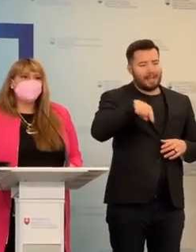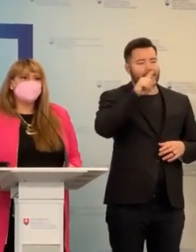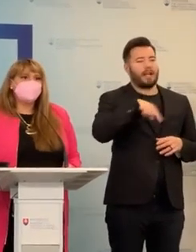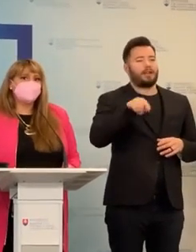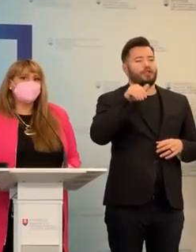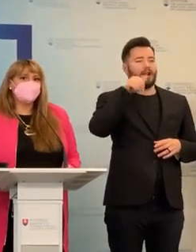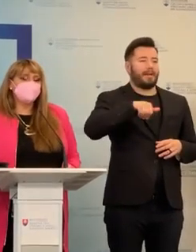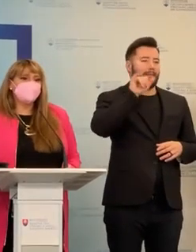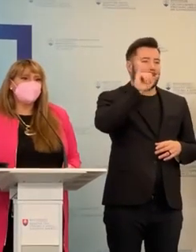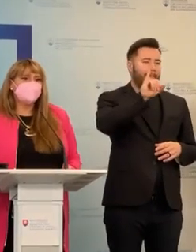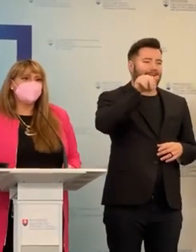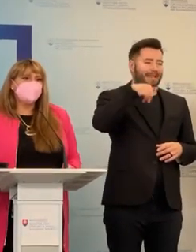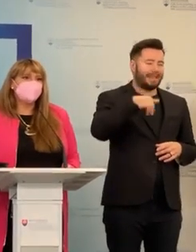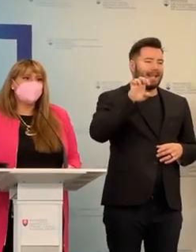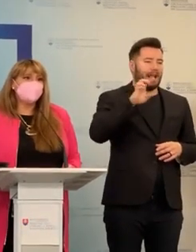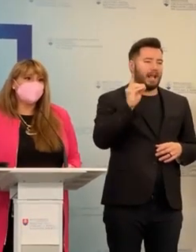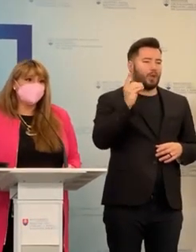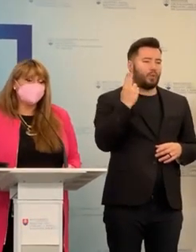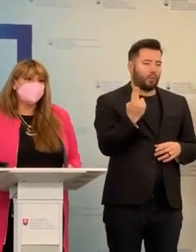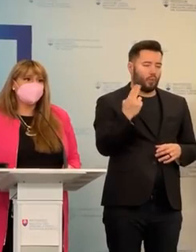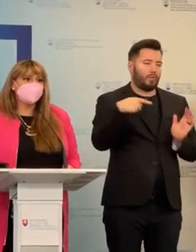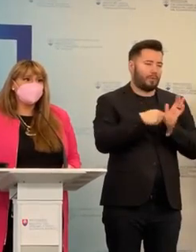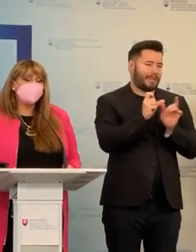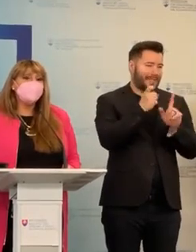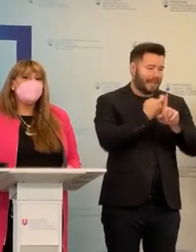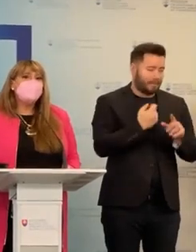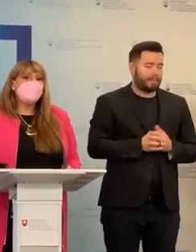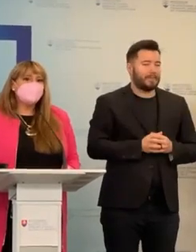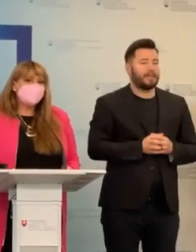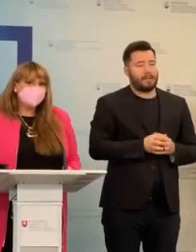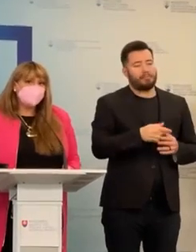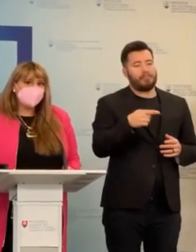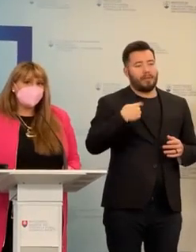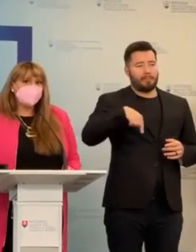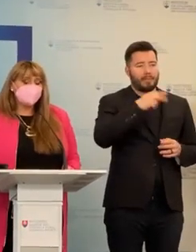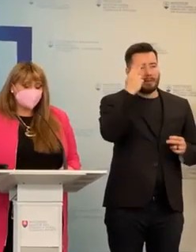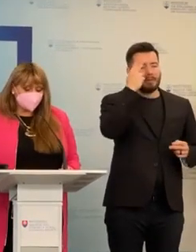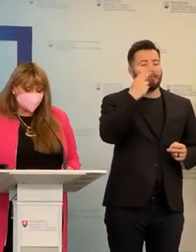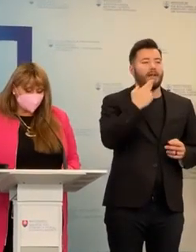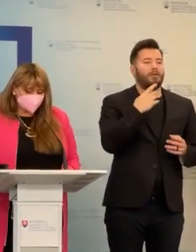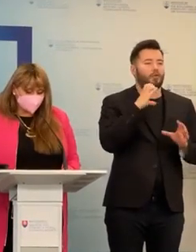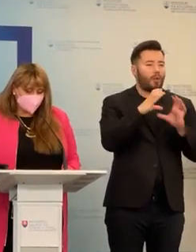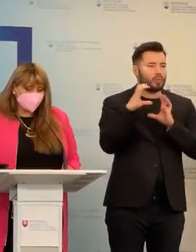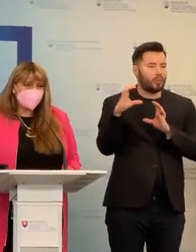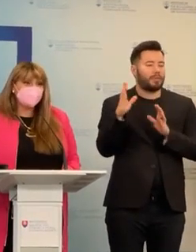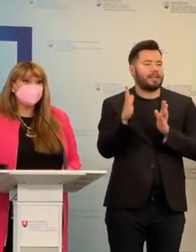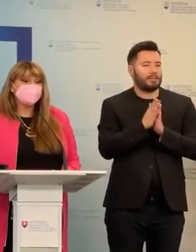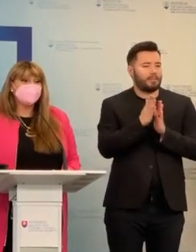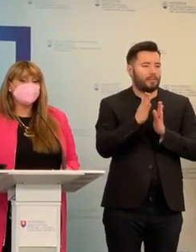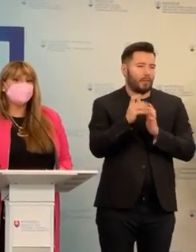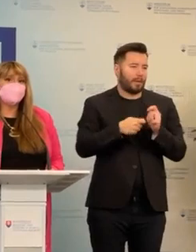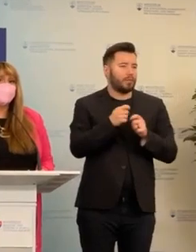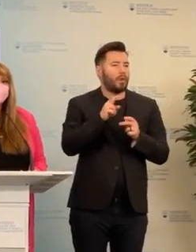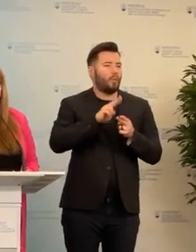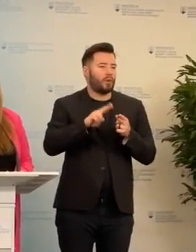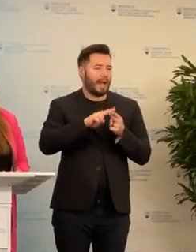kde už ako byla pani doktorkámi na týždenej báze komunikujeme nielen s intervenčnými týmami, ale aj s jednotlivými regionálnymi úradmi školskej správy a od